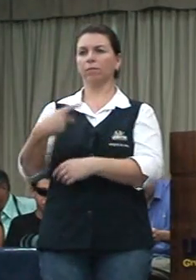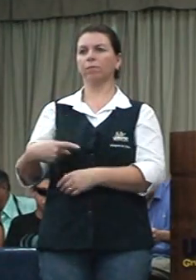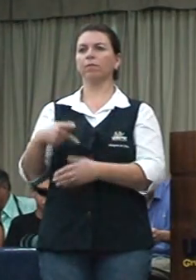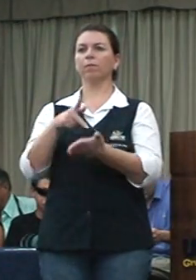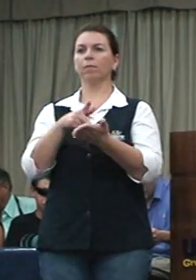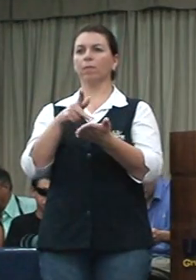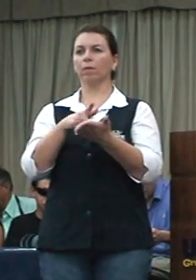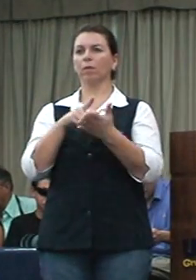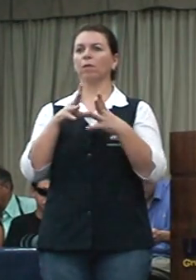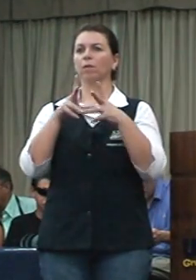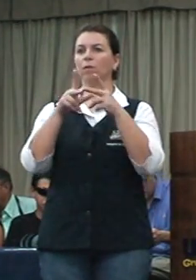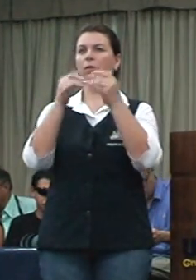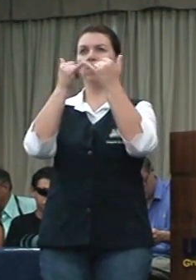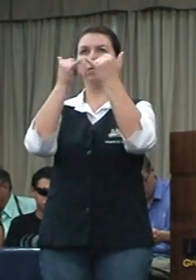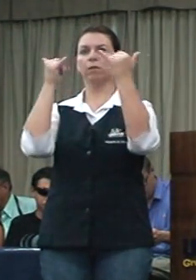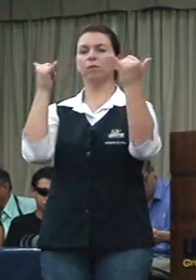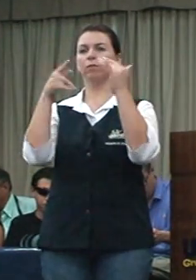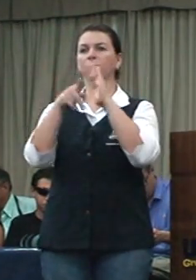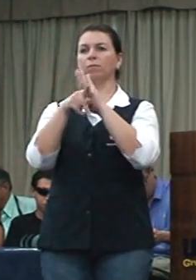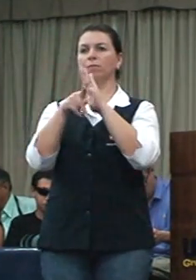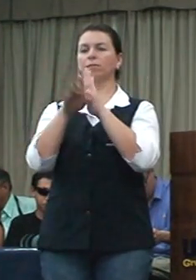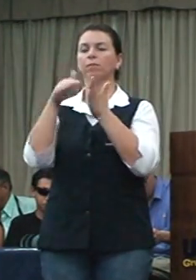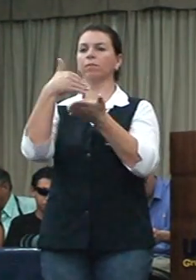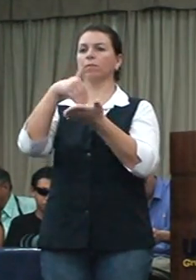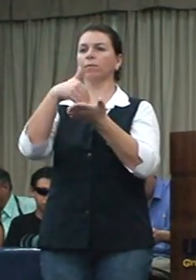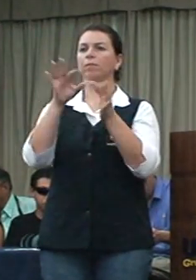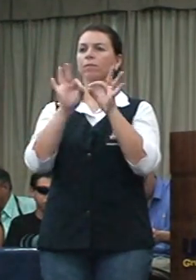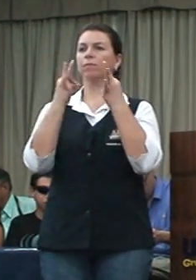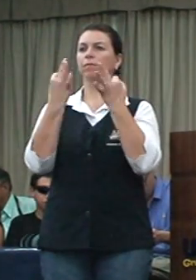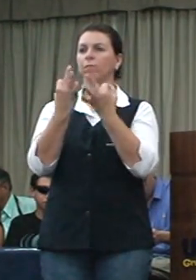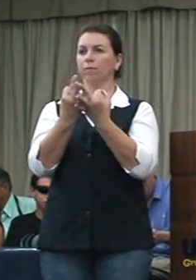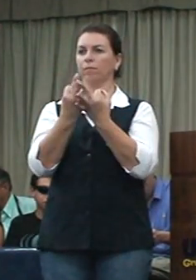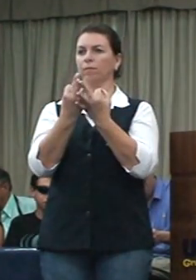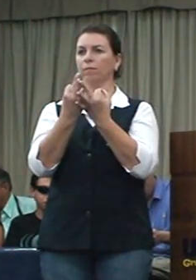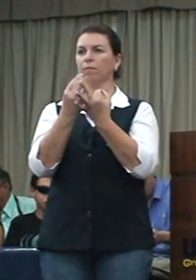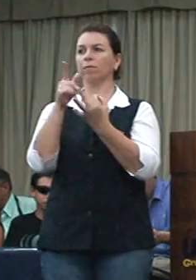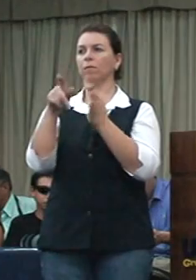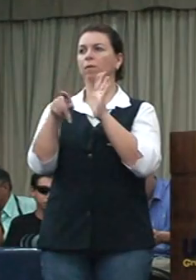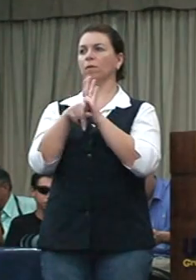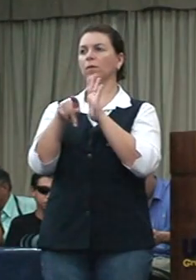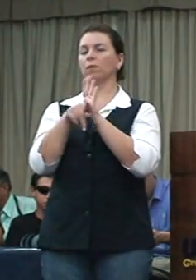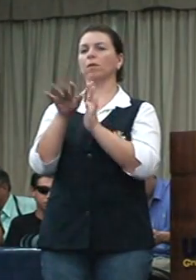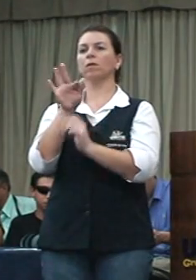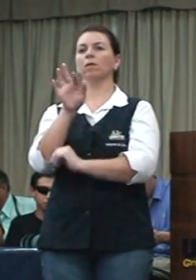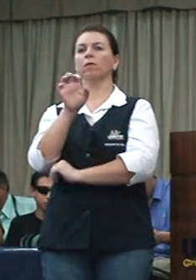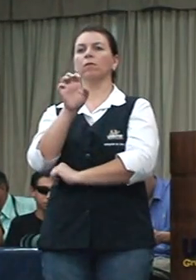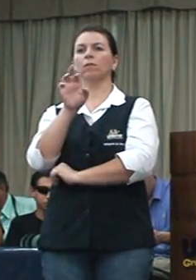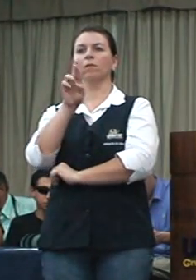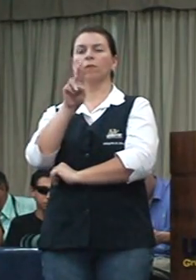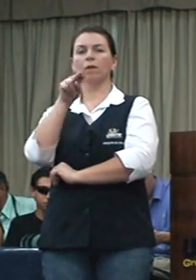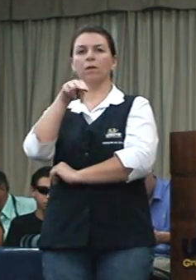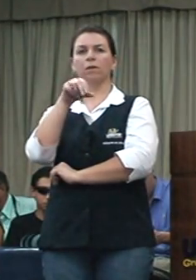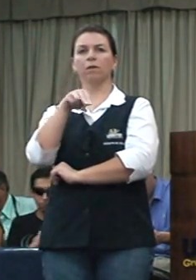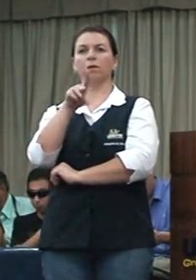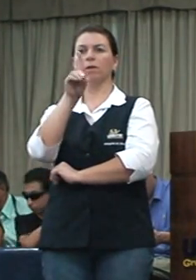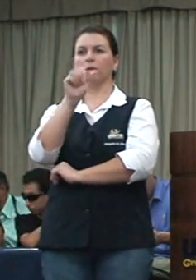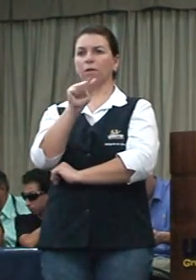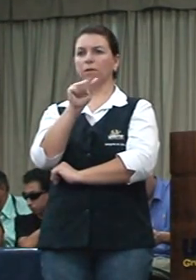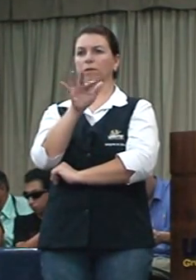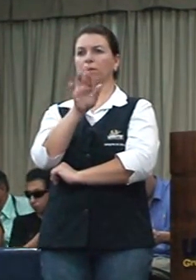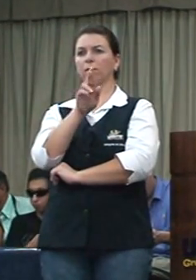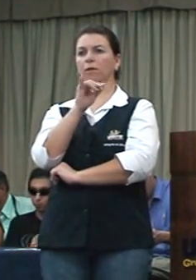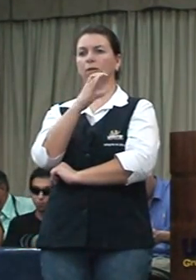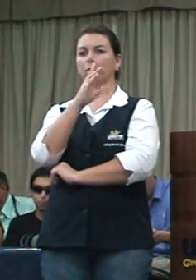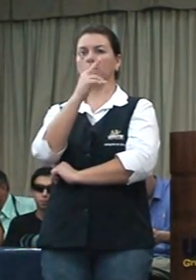nos atendeu com energia foi a Secretaria da Família, que tem a senhora Fernanda Richa. Se você não fosse a Secretaria da Família,